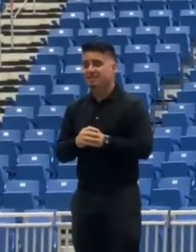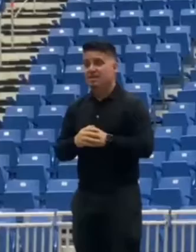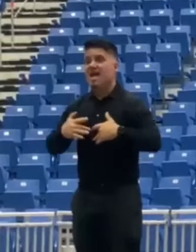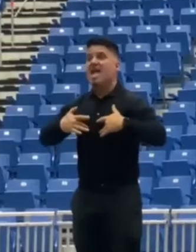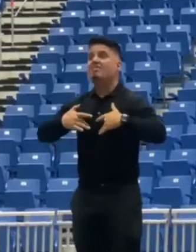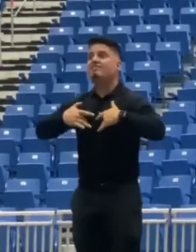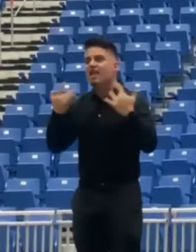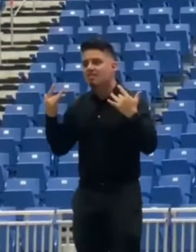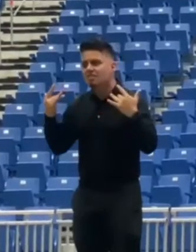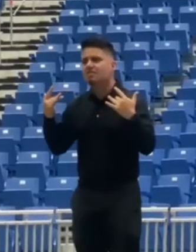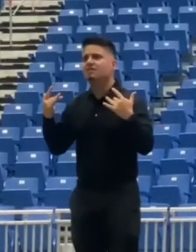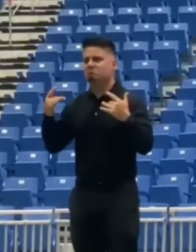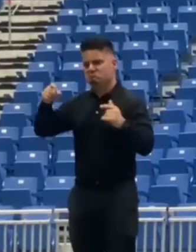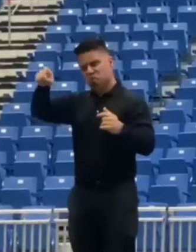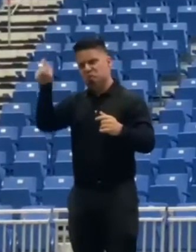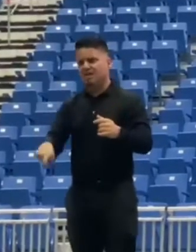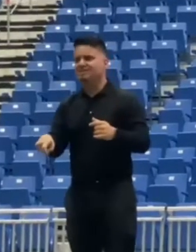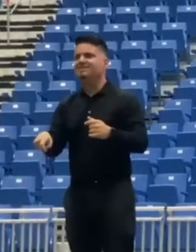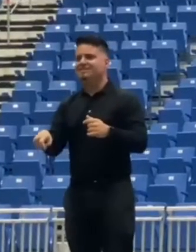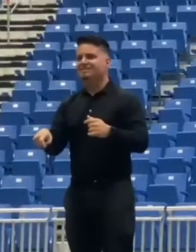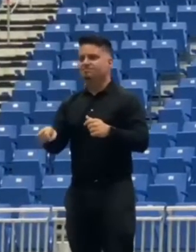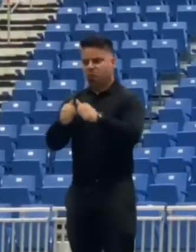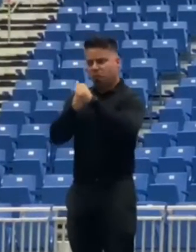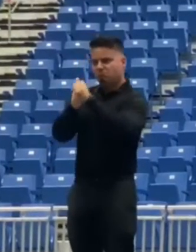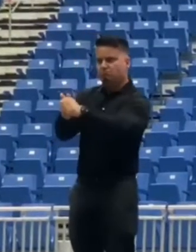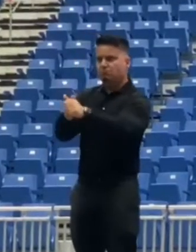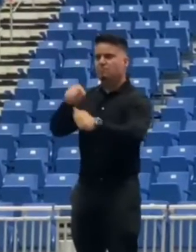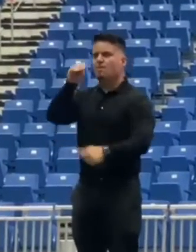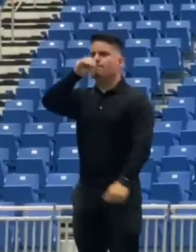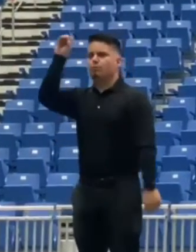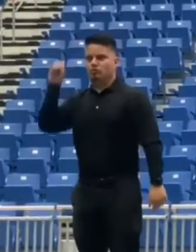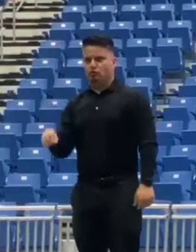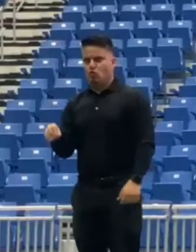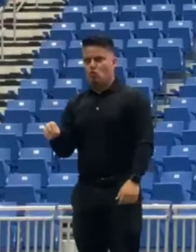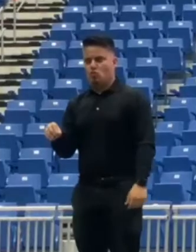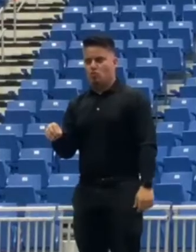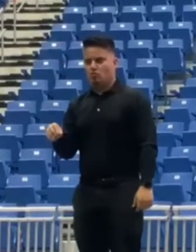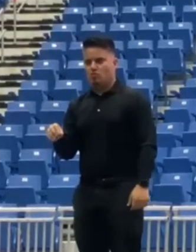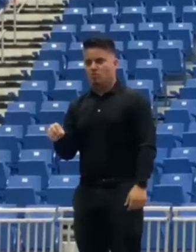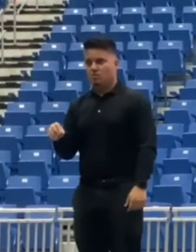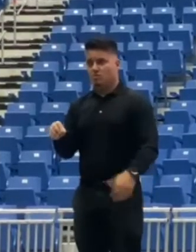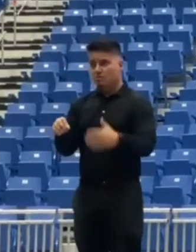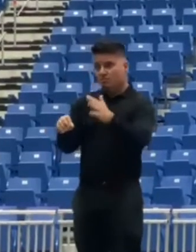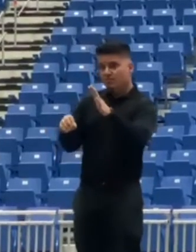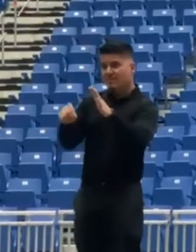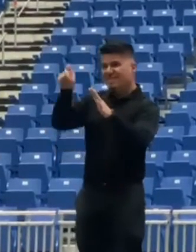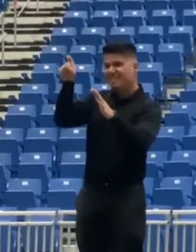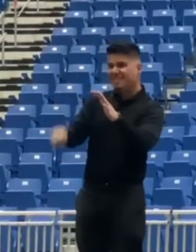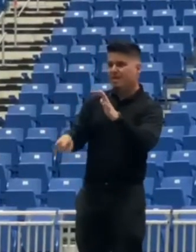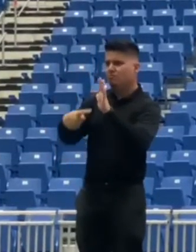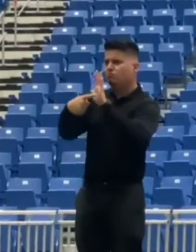establecimientos. Los asistentes tienen que presentar prueba viral negativa, ya sea PCR o antígeno,